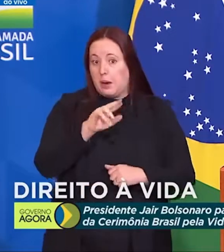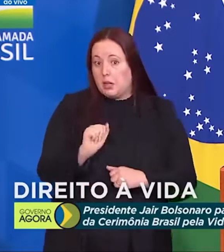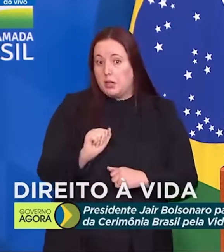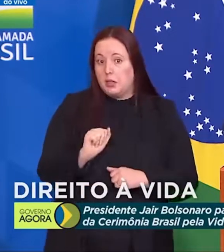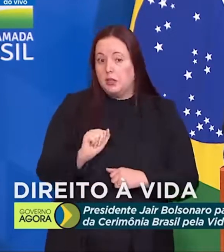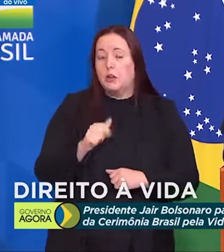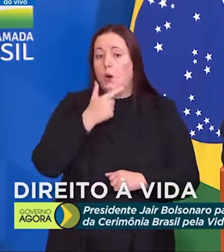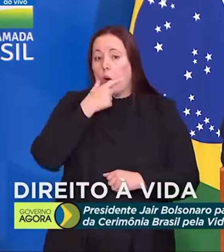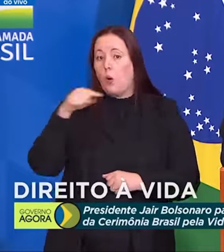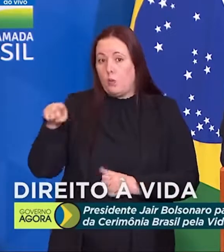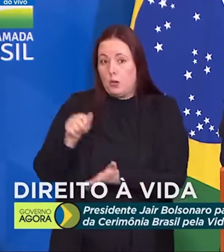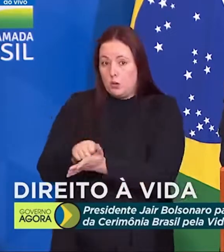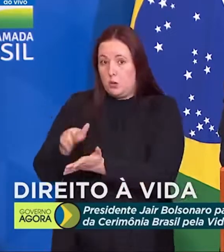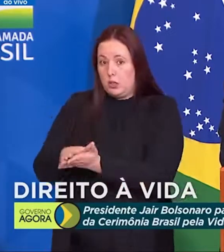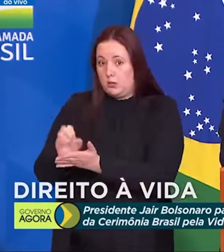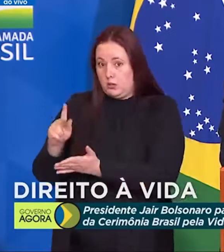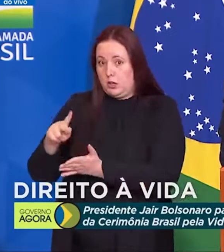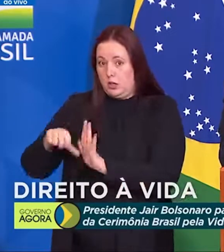ele foi condenado.